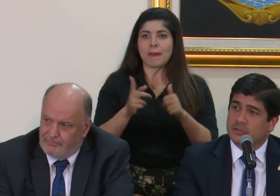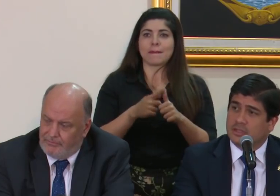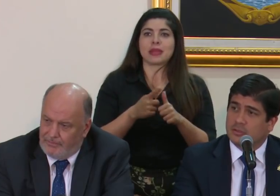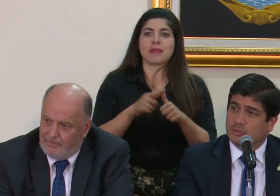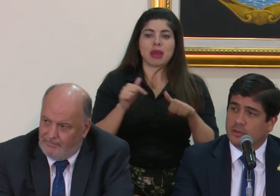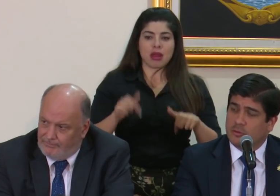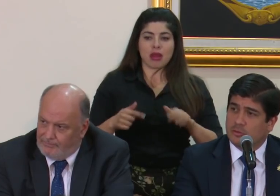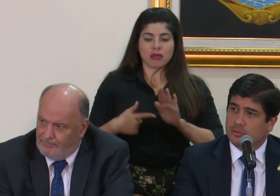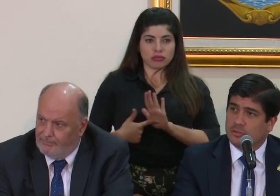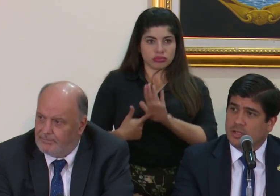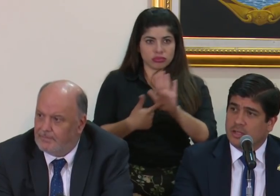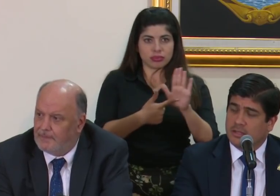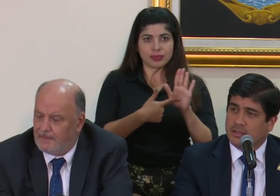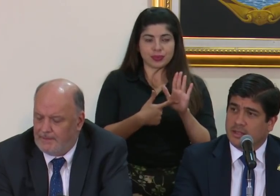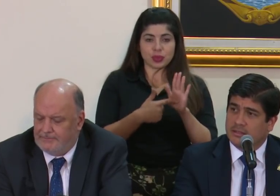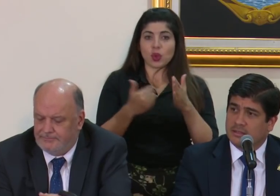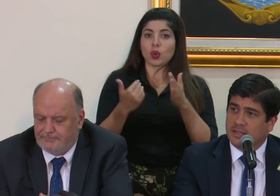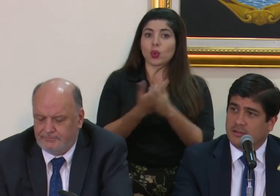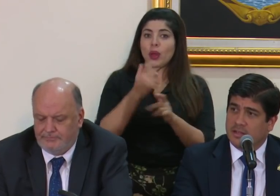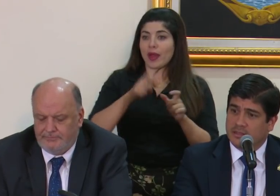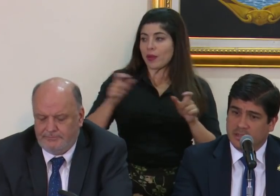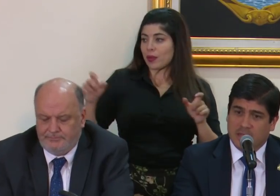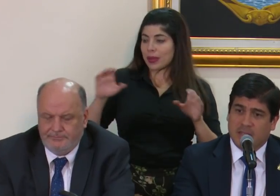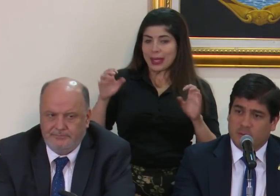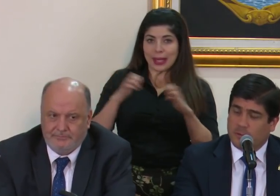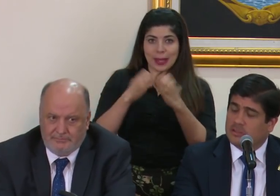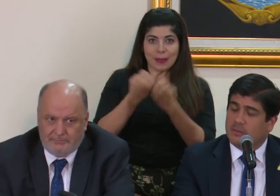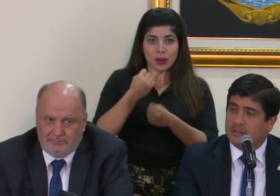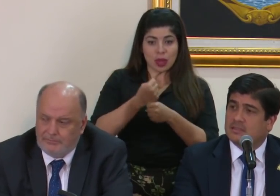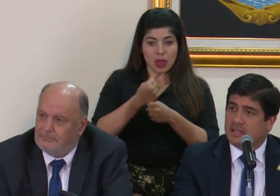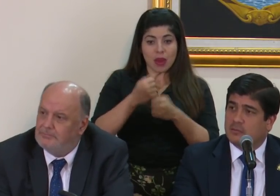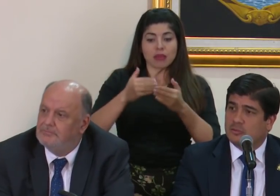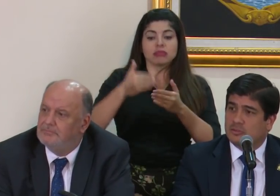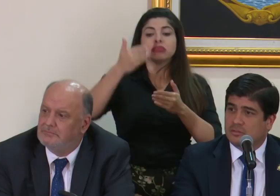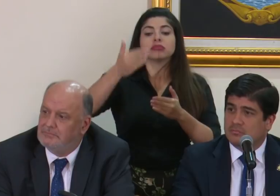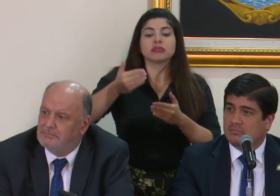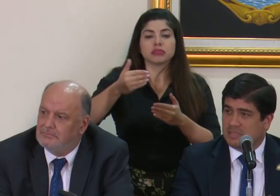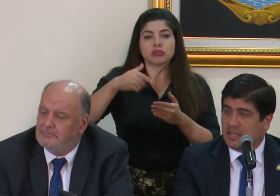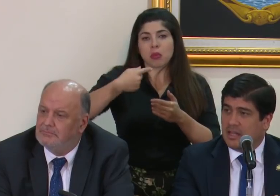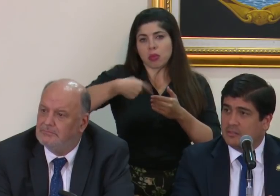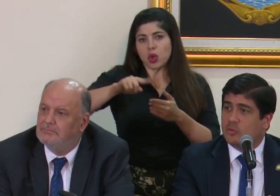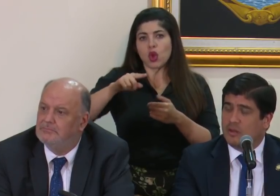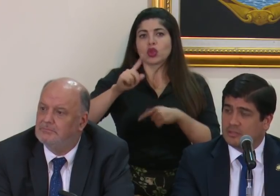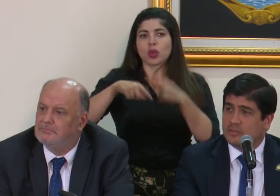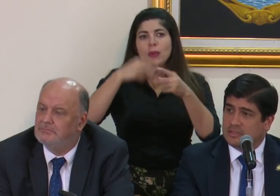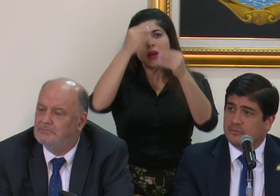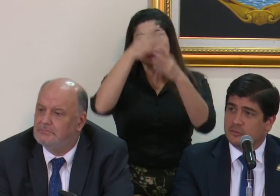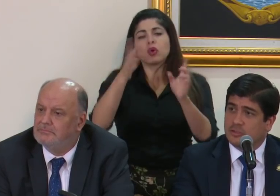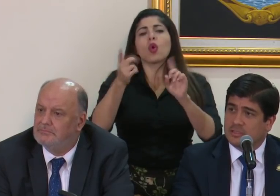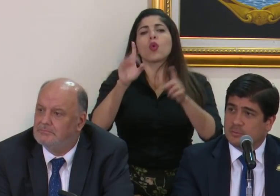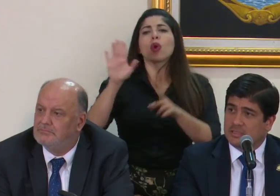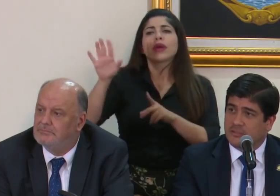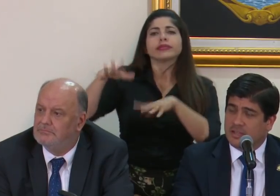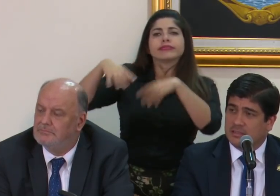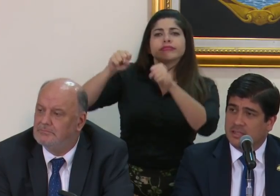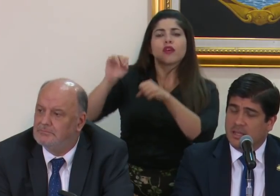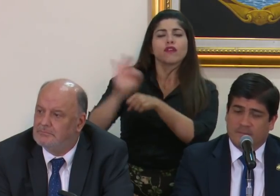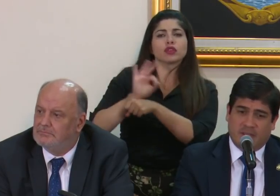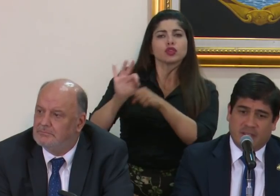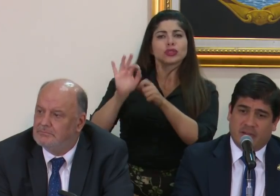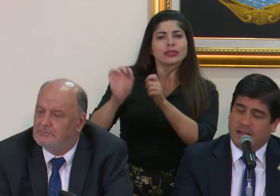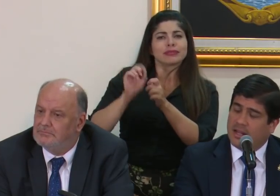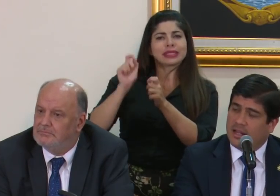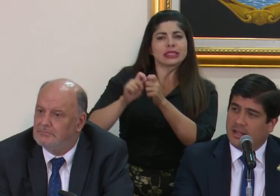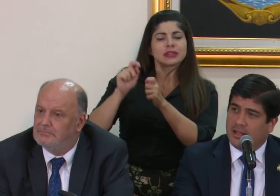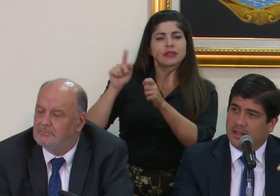presentación de los nuevos integrantes del gabinete. Muy prontamente estaremos señalando cuáles son esas funciones específicas